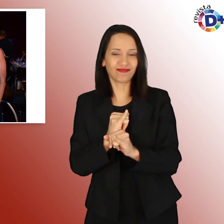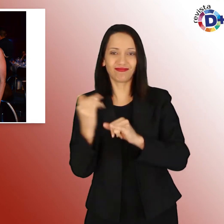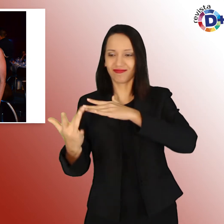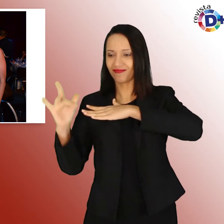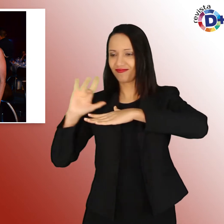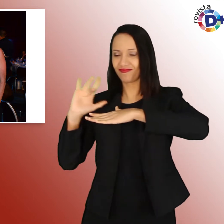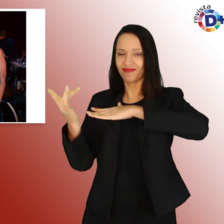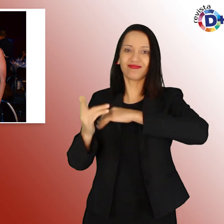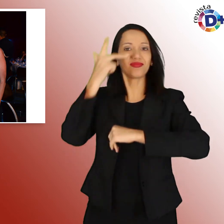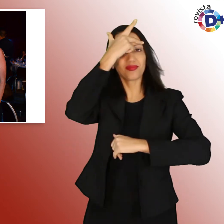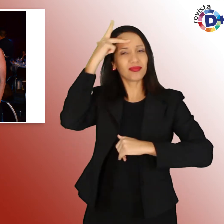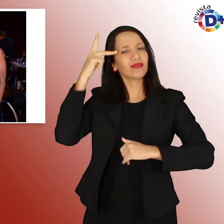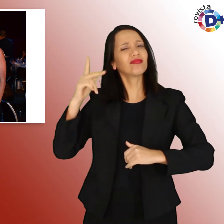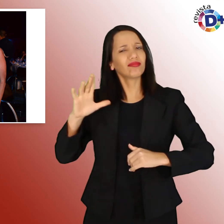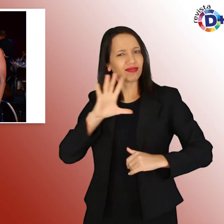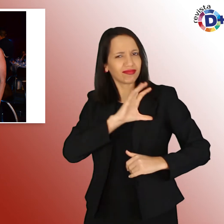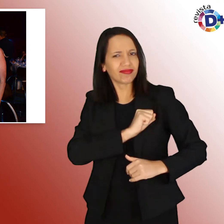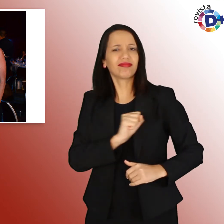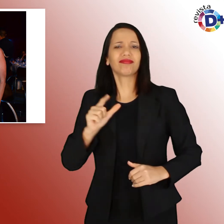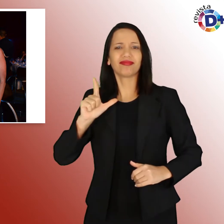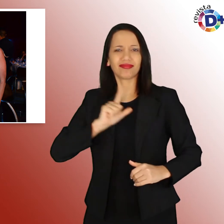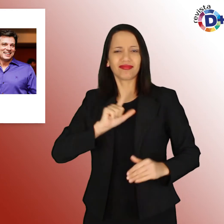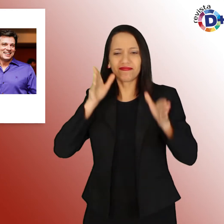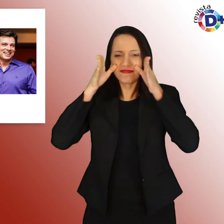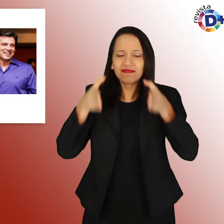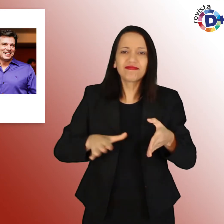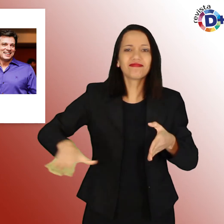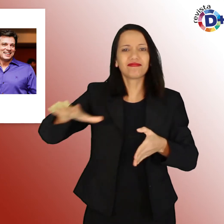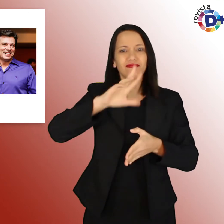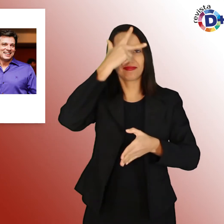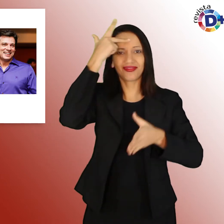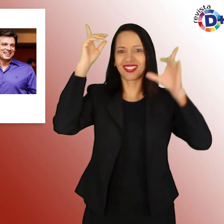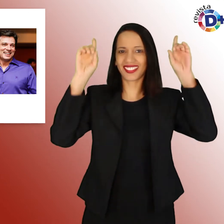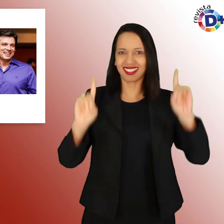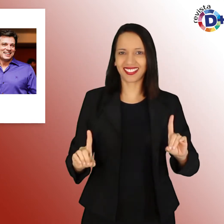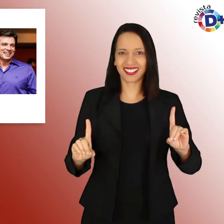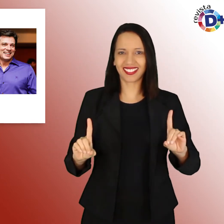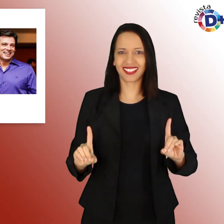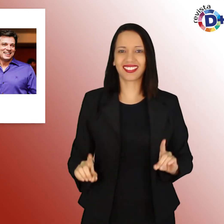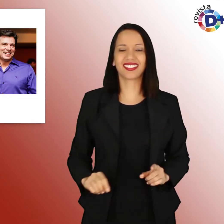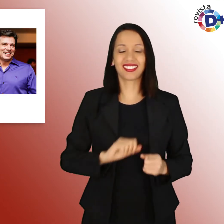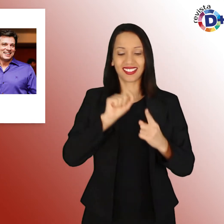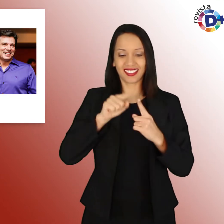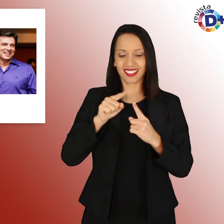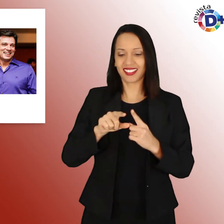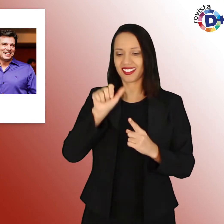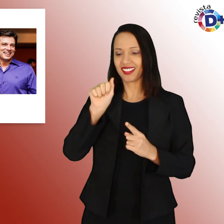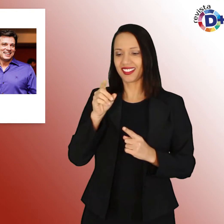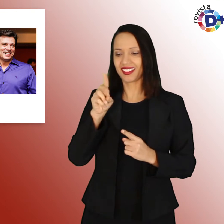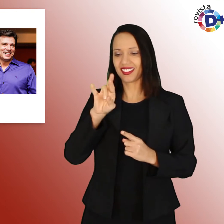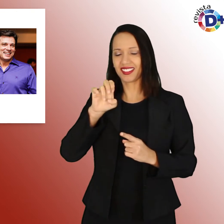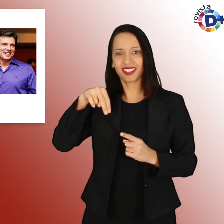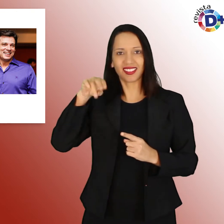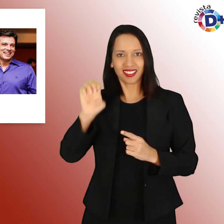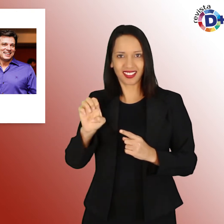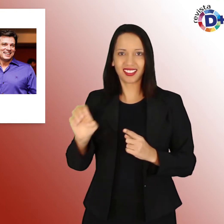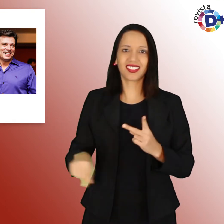causa da pessoa com deficiência. Adriane Galisteu, Flávia Pavanelli, Celso